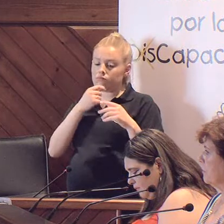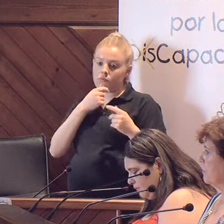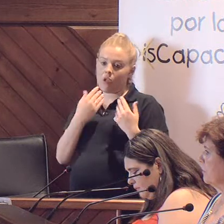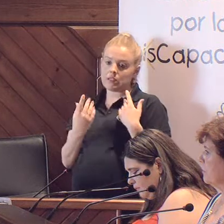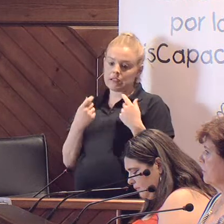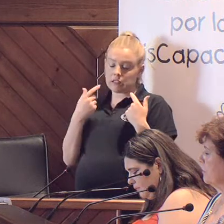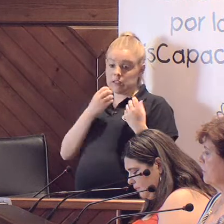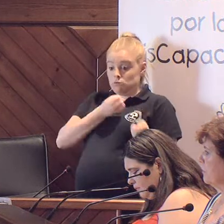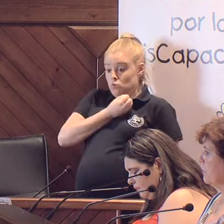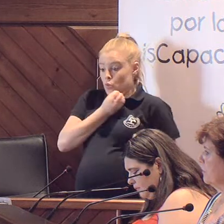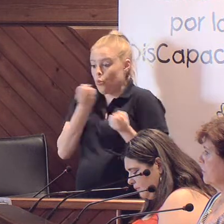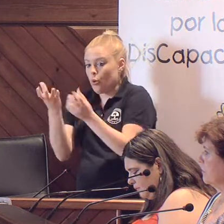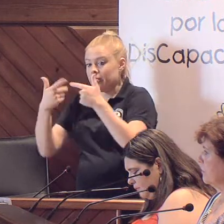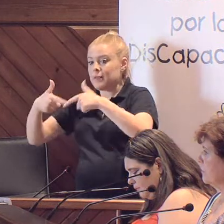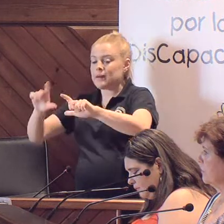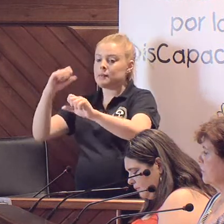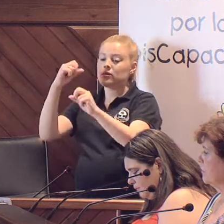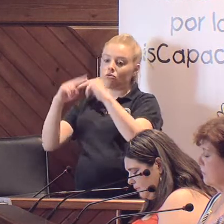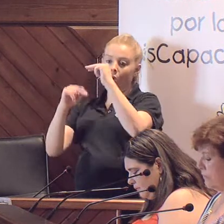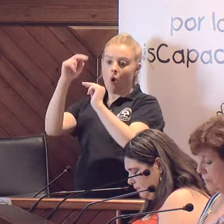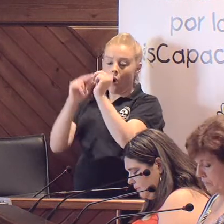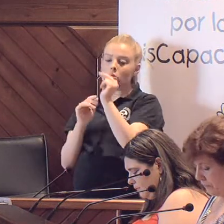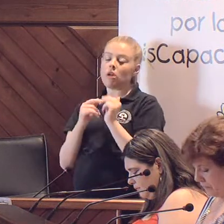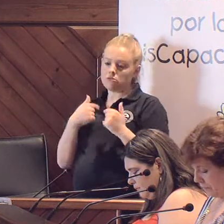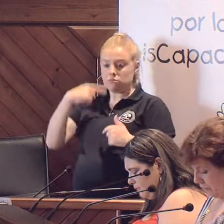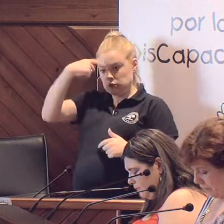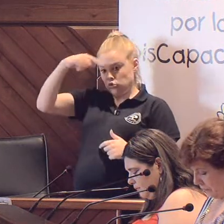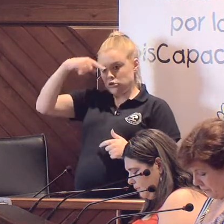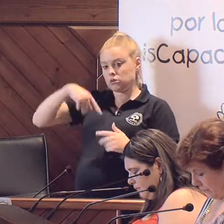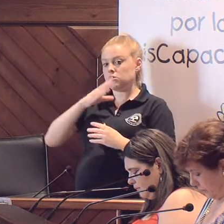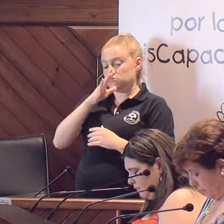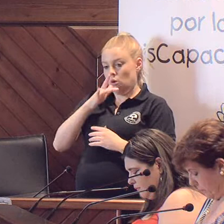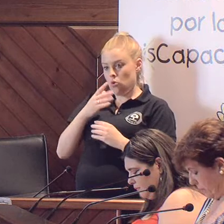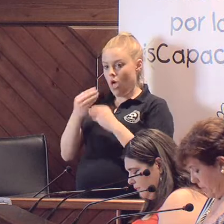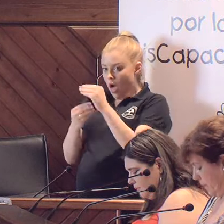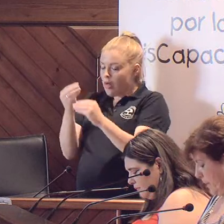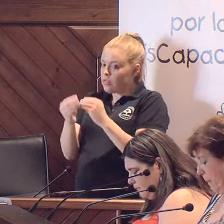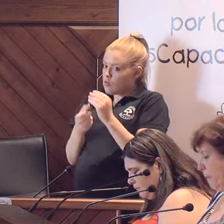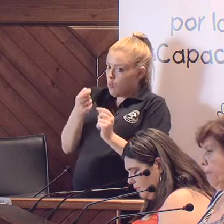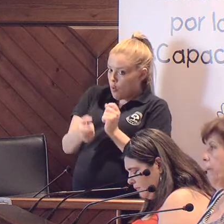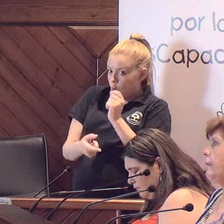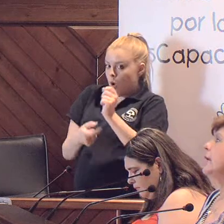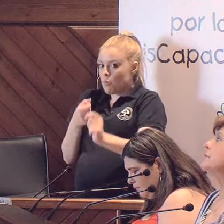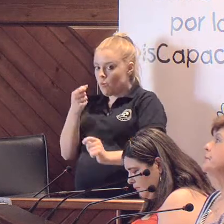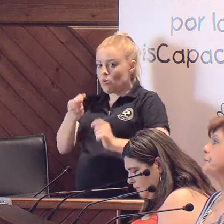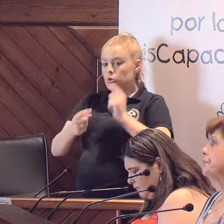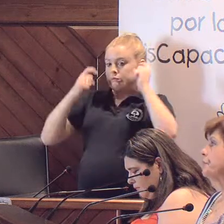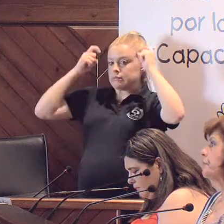al Departamento de Obras y me consta que se están haciendo cosas y se van poco a poco intentando